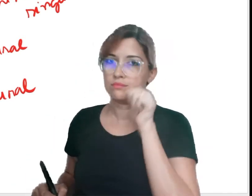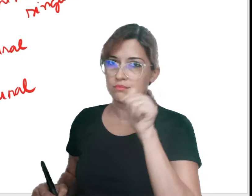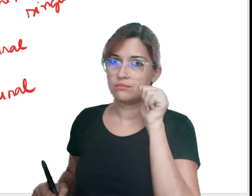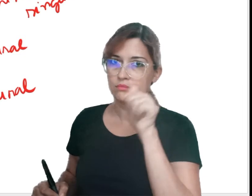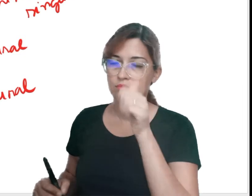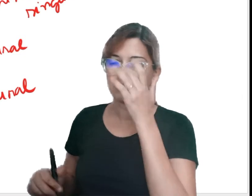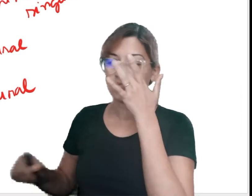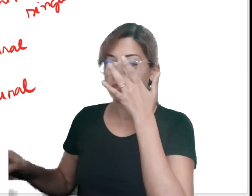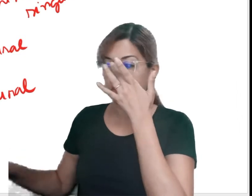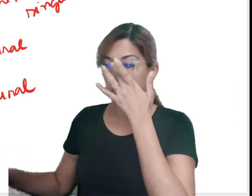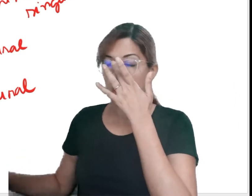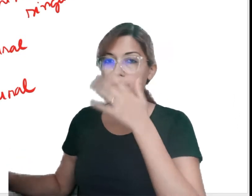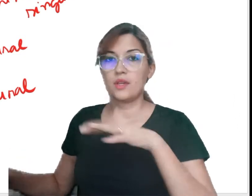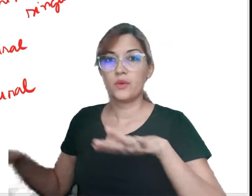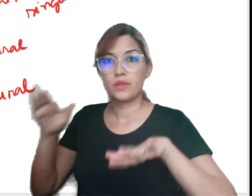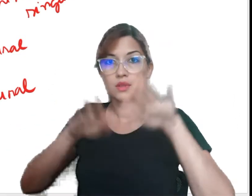ao feminino. Então,